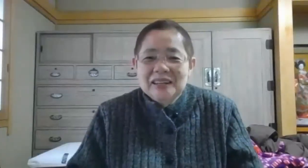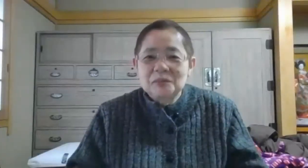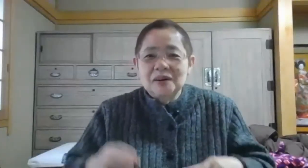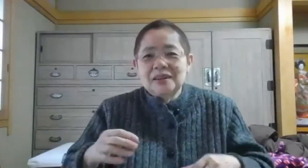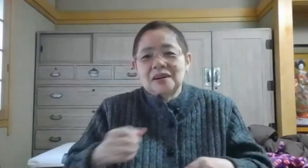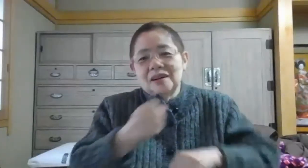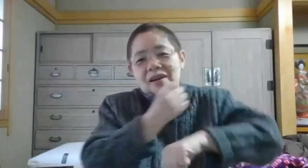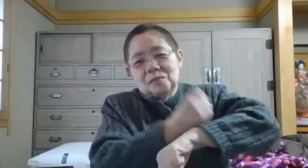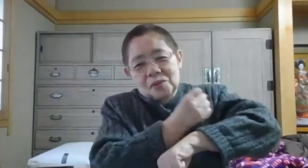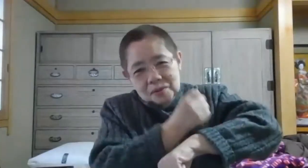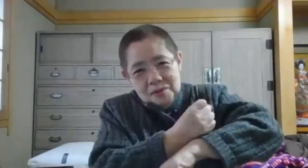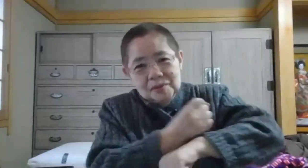それを組み合わせて